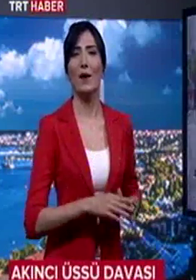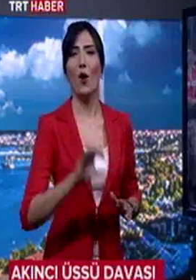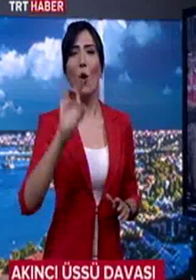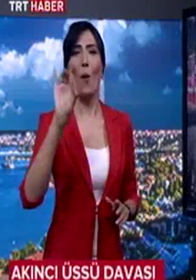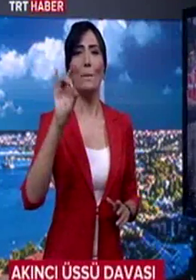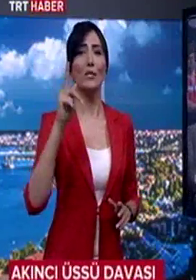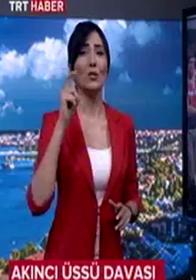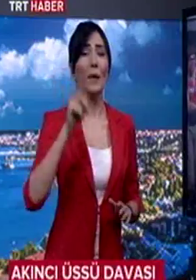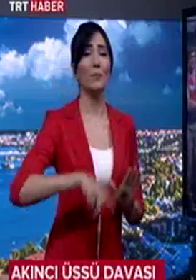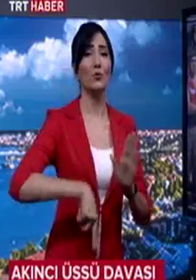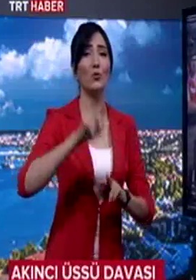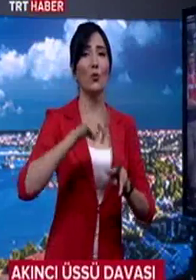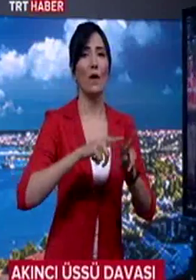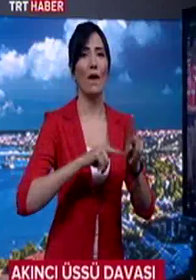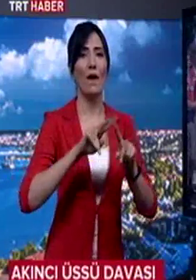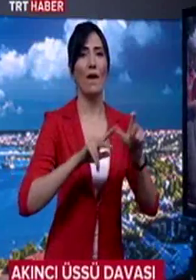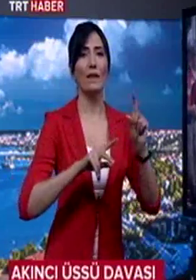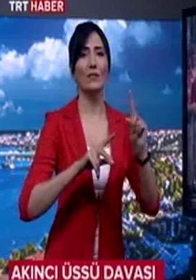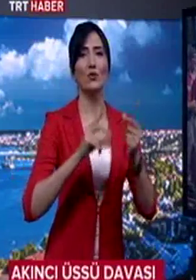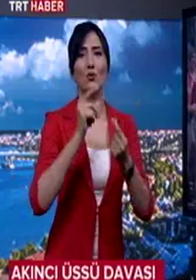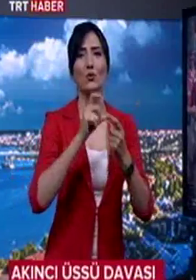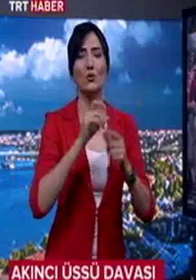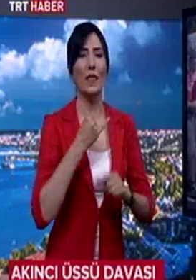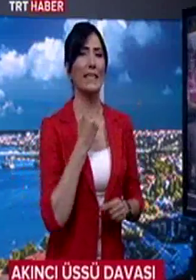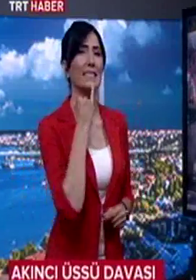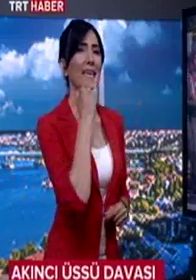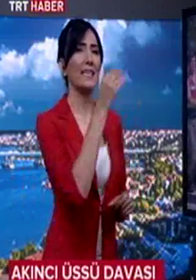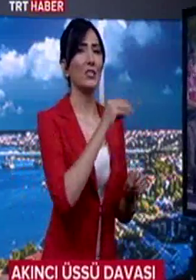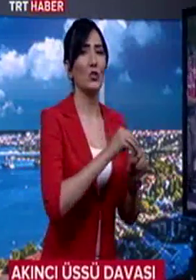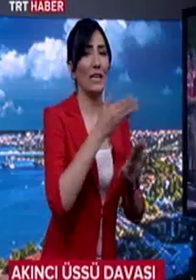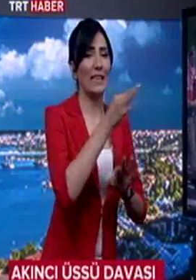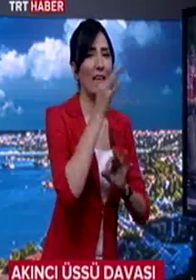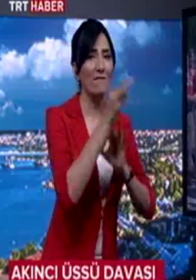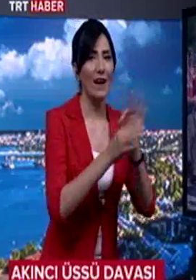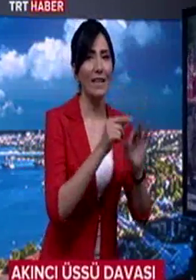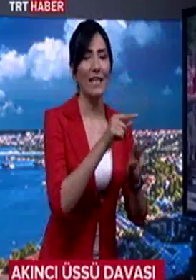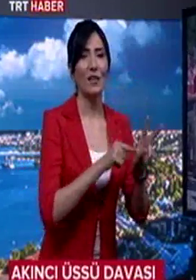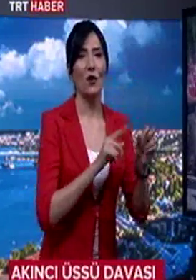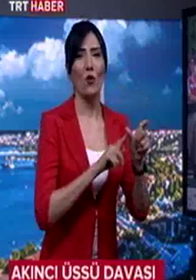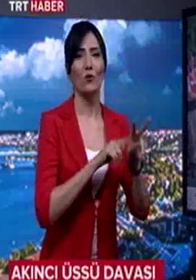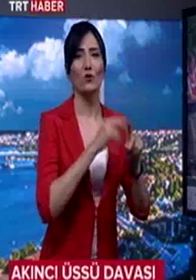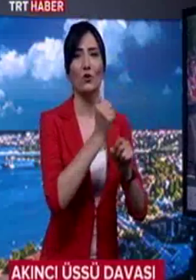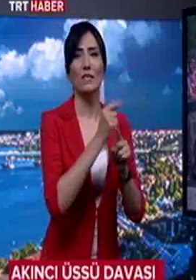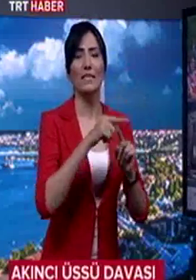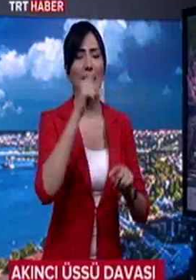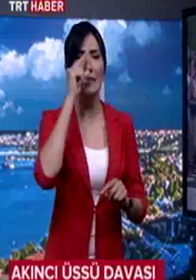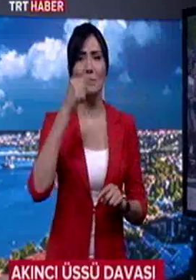15 Temmuz günü Akıncı Üstü'ne nezaket ziyareti için gittiğini ifade eden Koç Yiğit, kimse bana parola